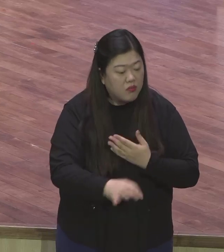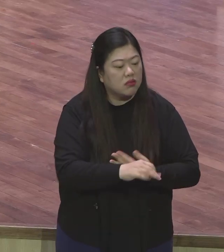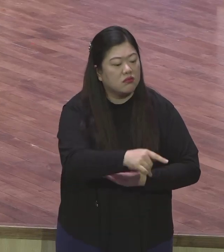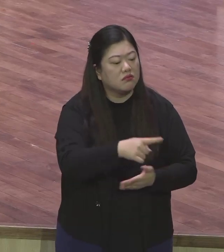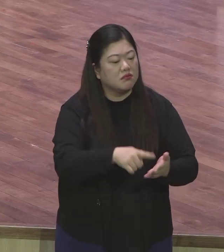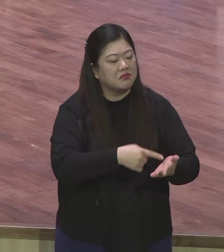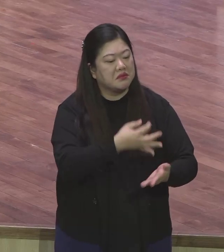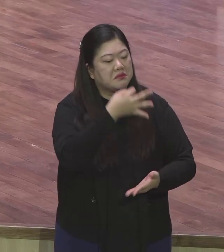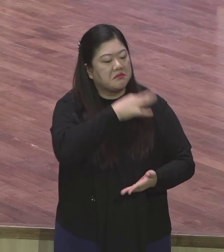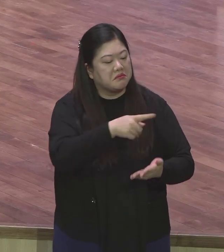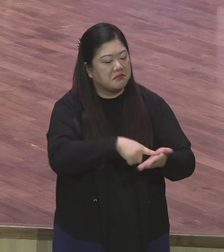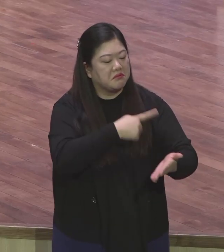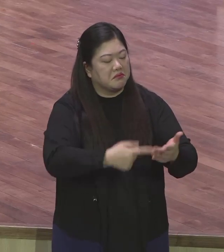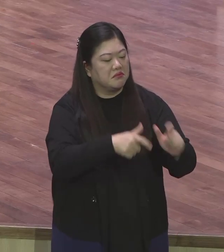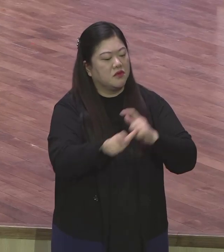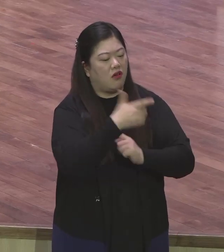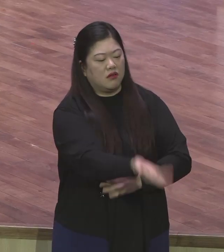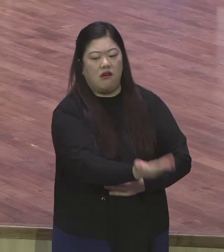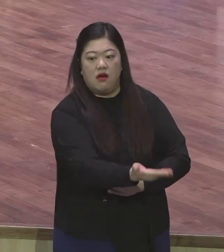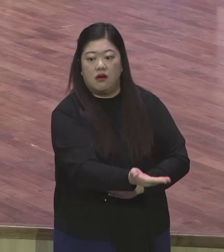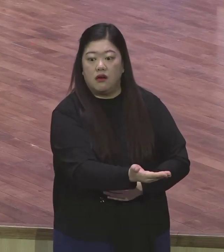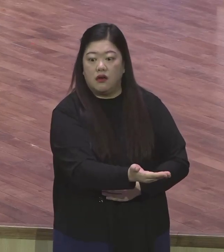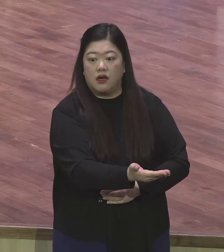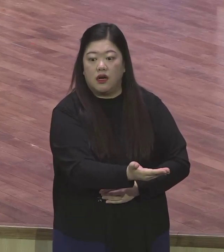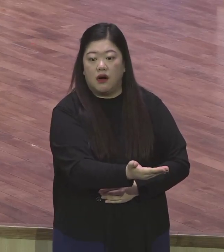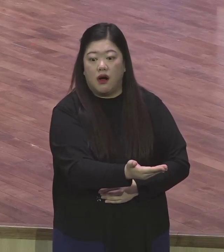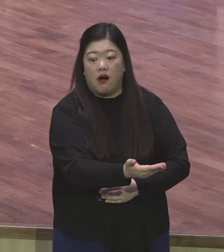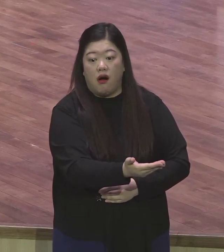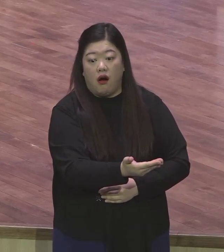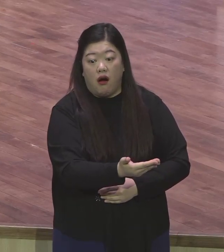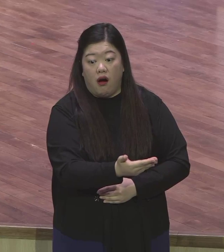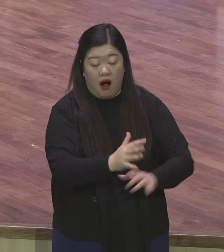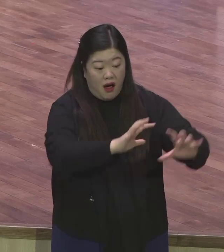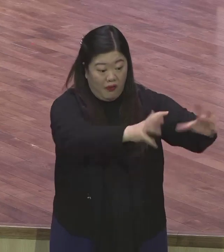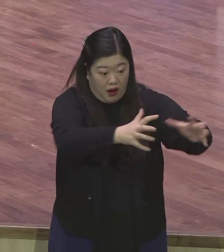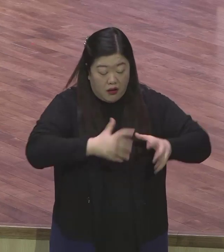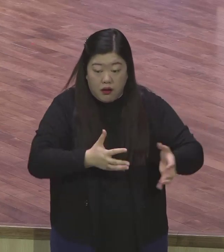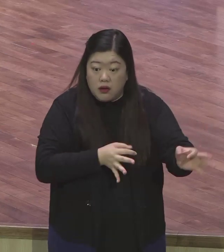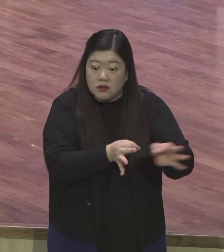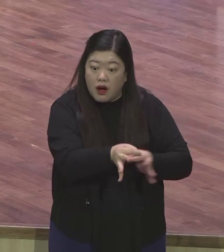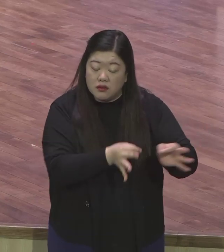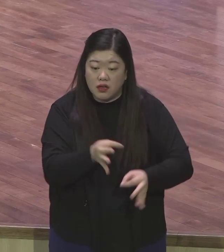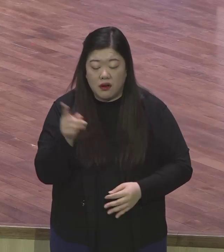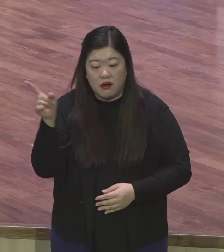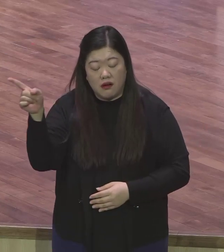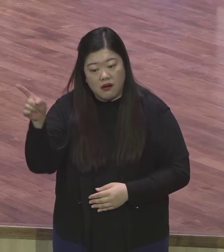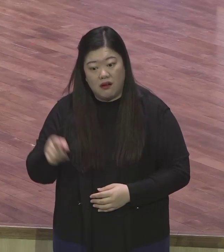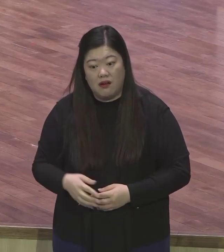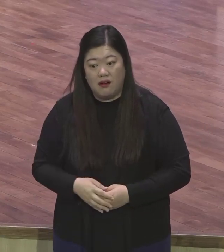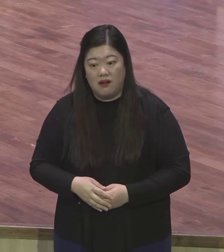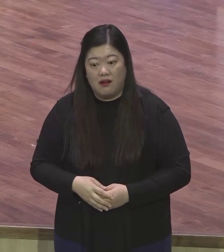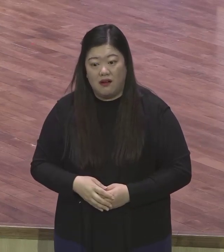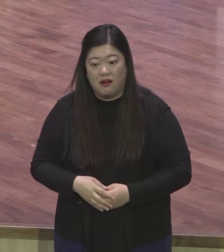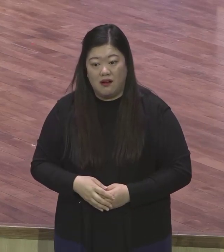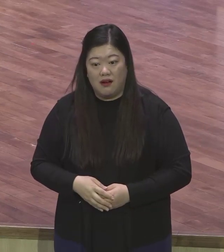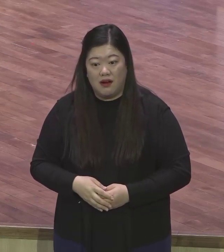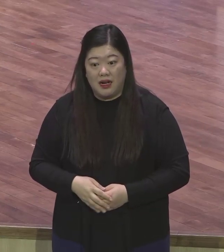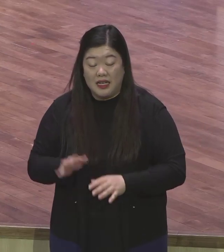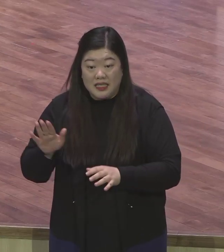우리나라 위치가 지위상으로 동남아에서 얼마나 저 중국과 러시아를 견제하면서 북한을